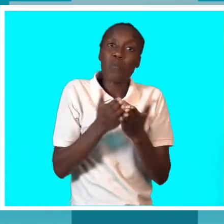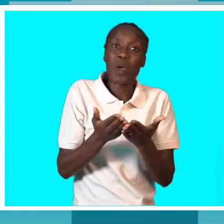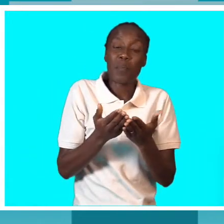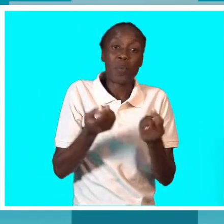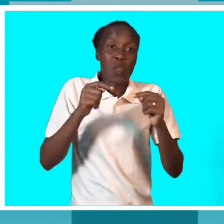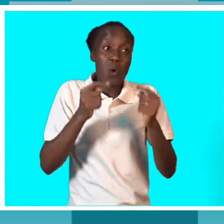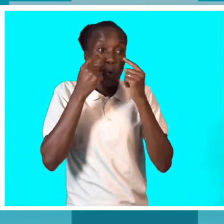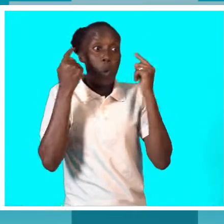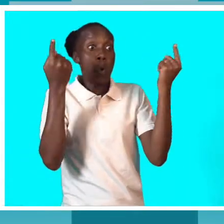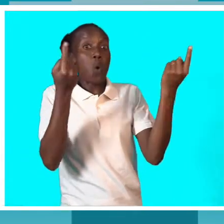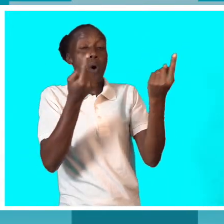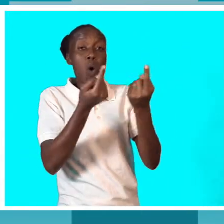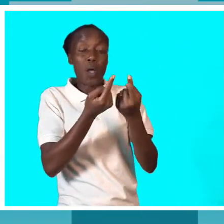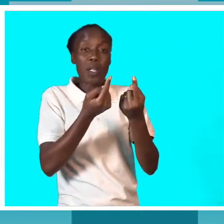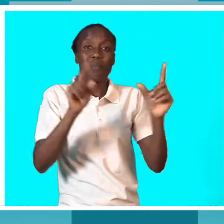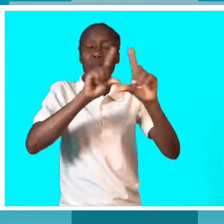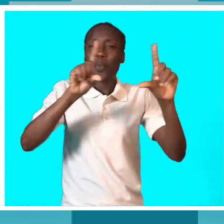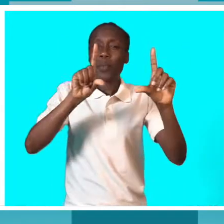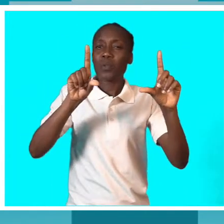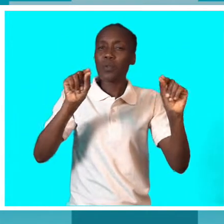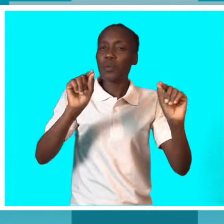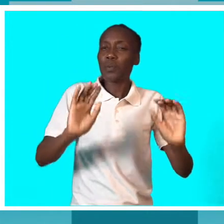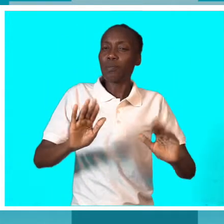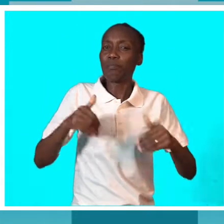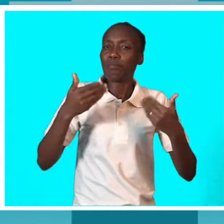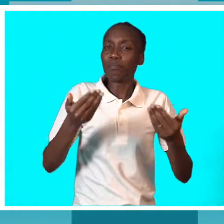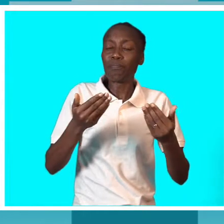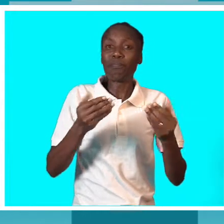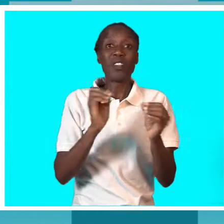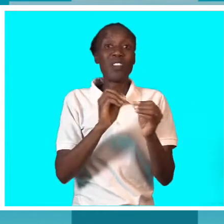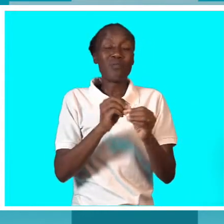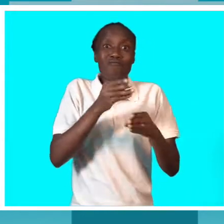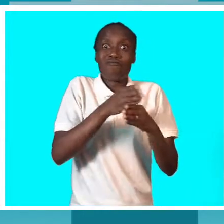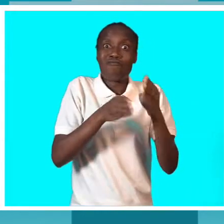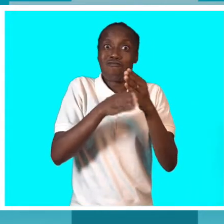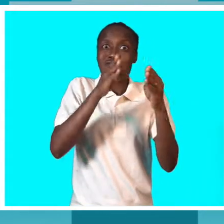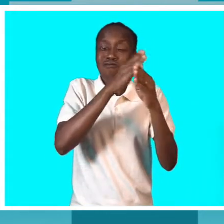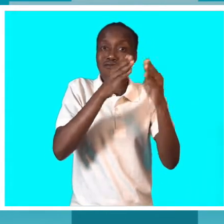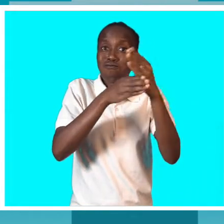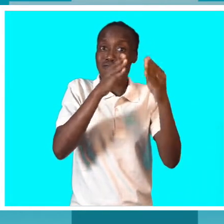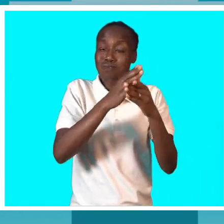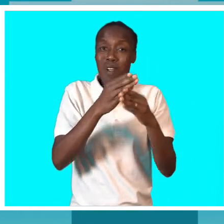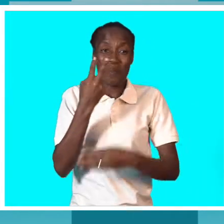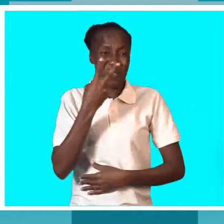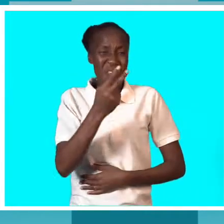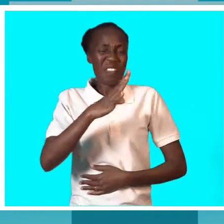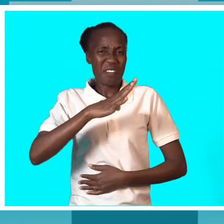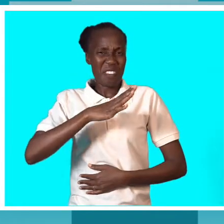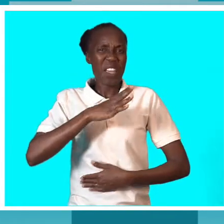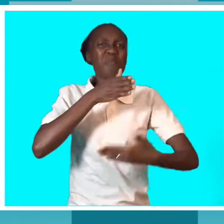olhamos para a questão das infraestruturas, por exemplo, vamos encontrar que existem lá barreiras